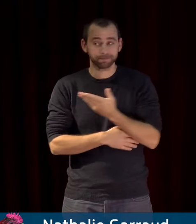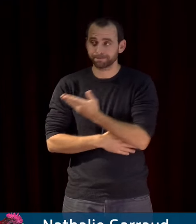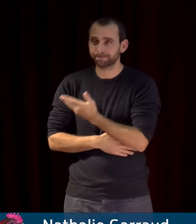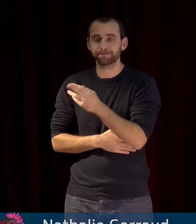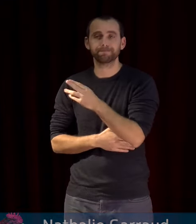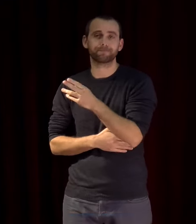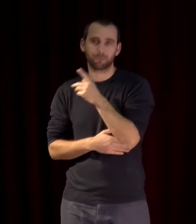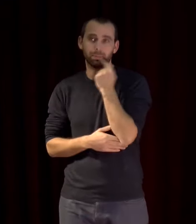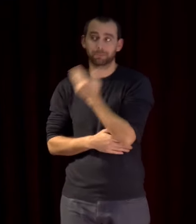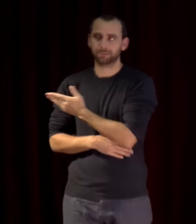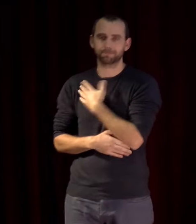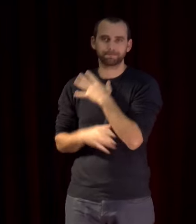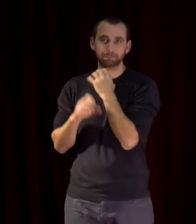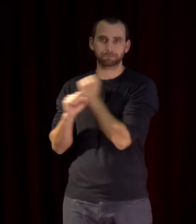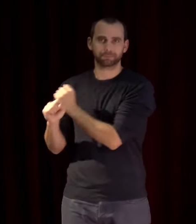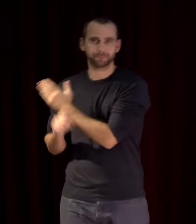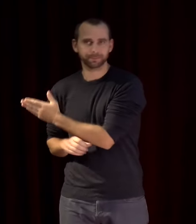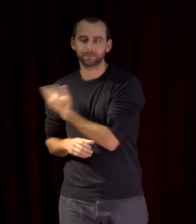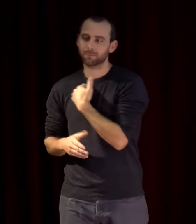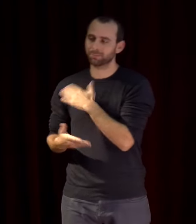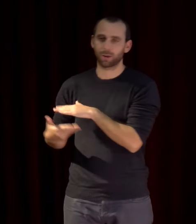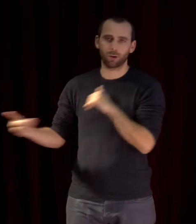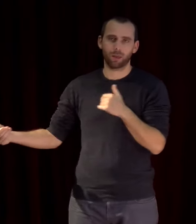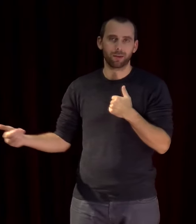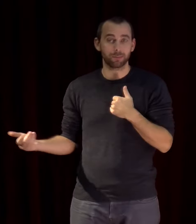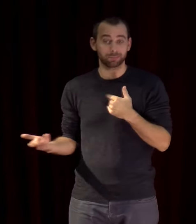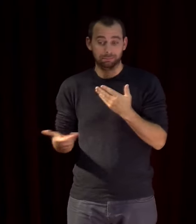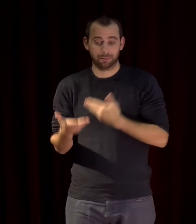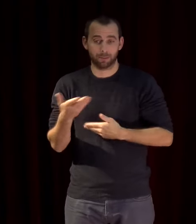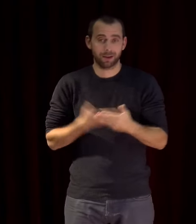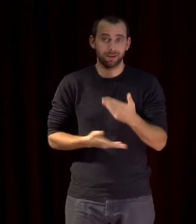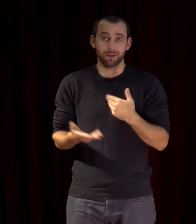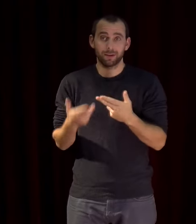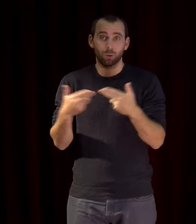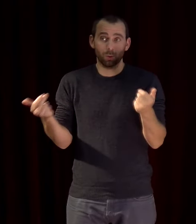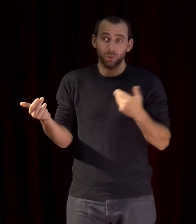empêchée ce soir d'être parmi nous, c'est moi qui vais improviser une introduction.